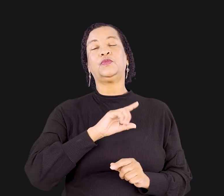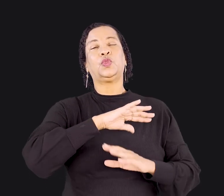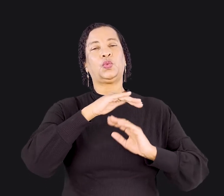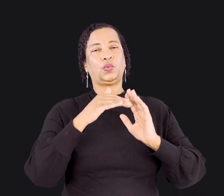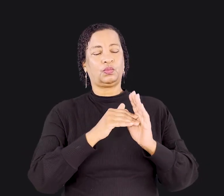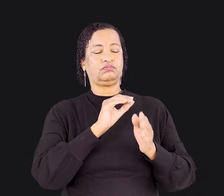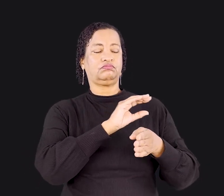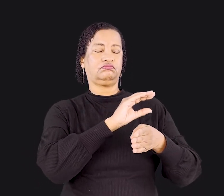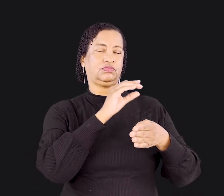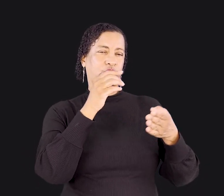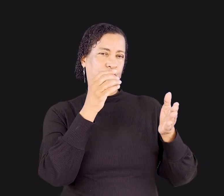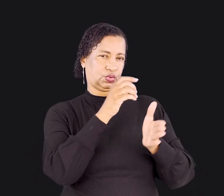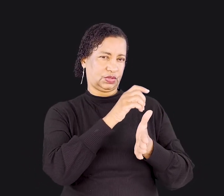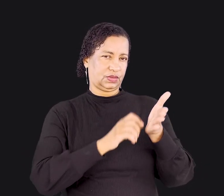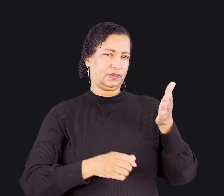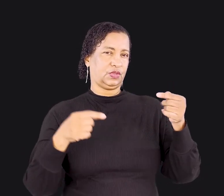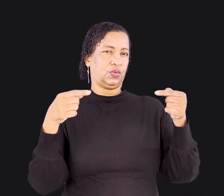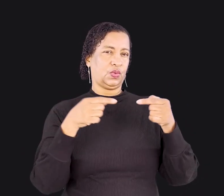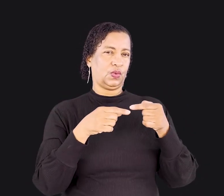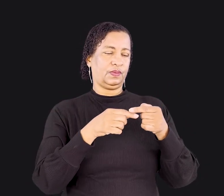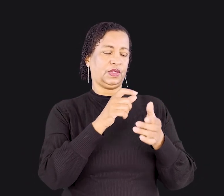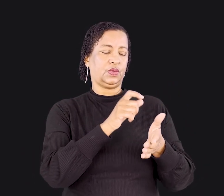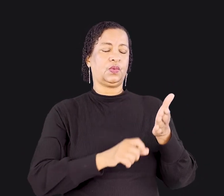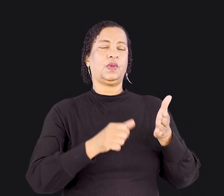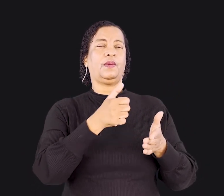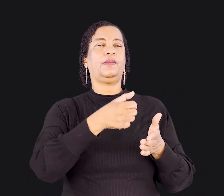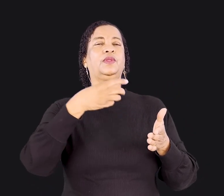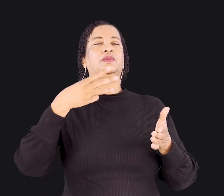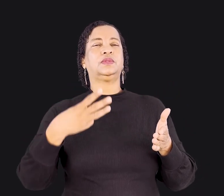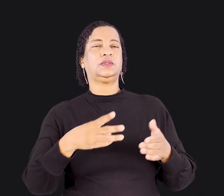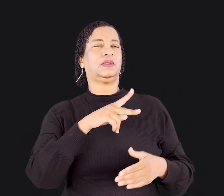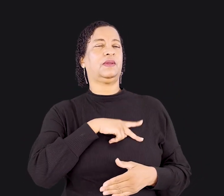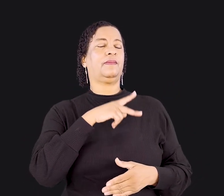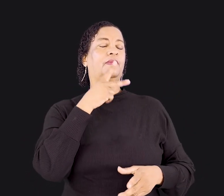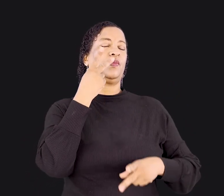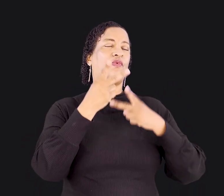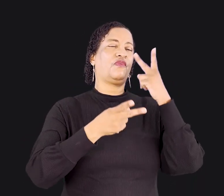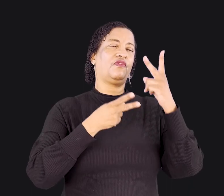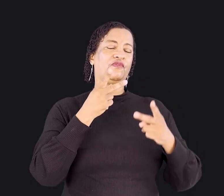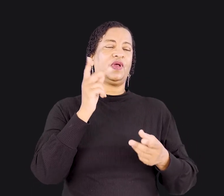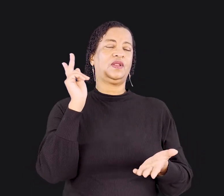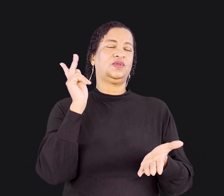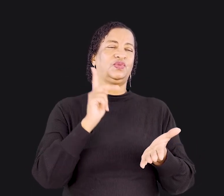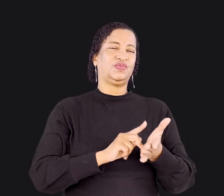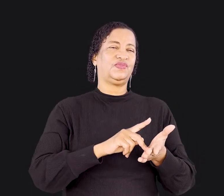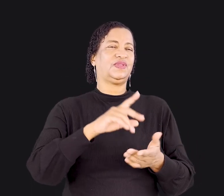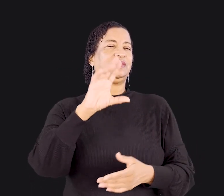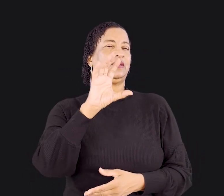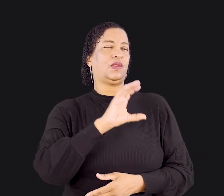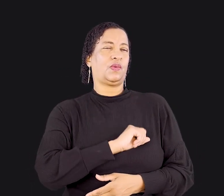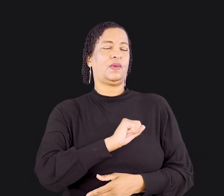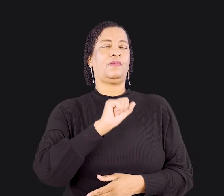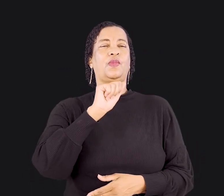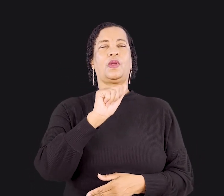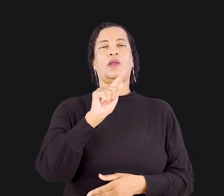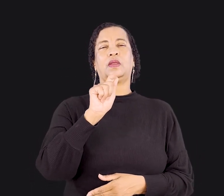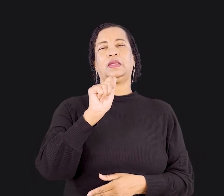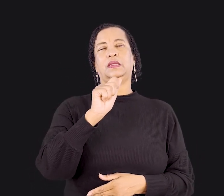culminam no capítulo 13 em que Paulo fala sobre o verdadeiro amor HP. Apesar de Paulo ter dado